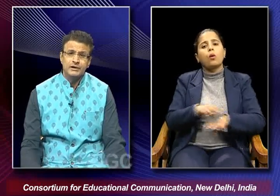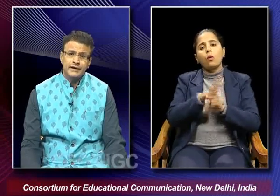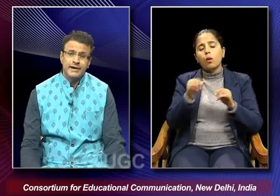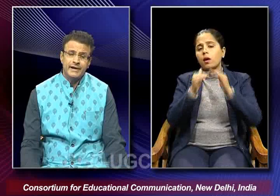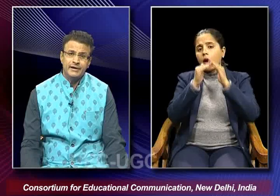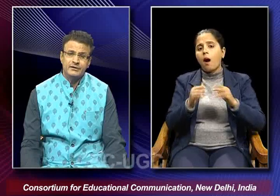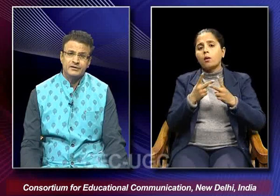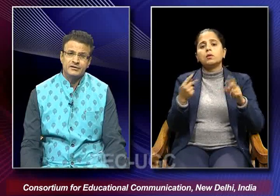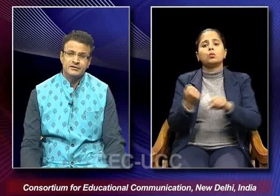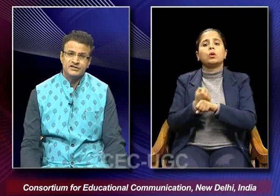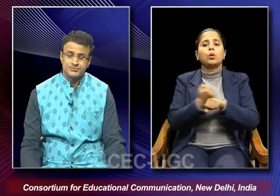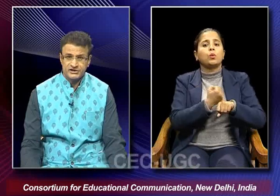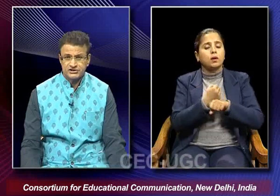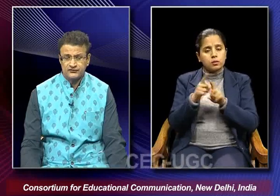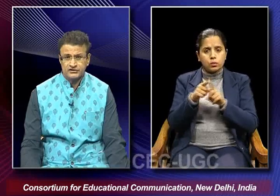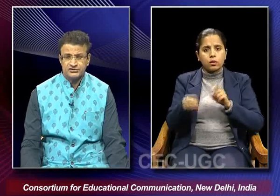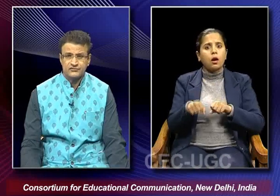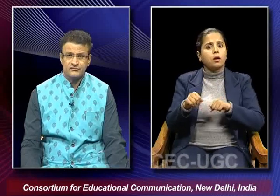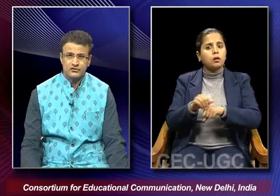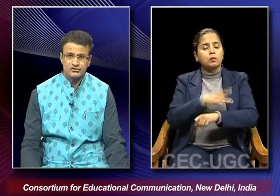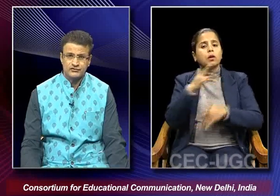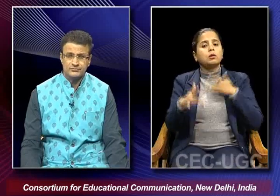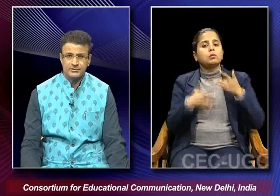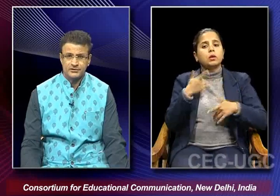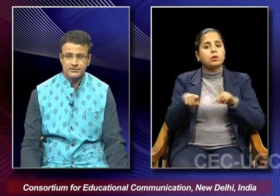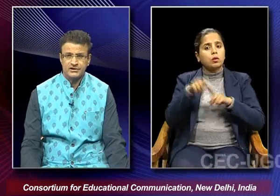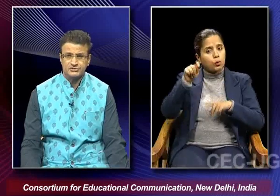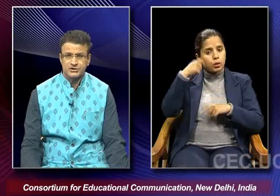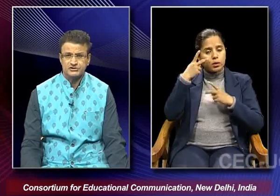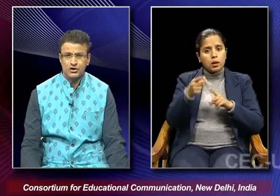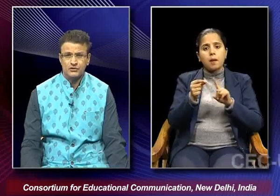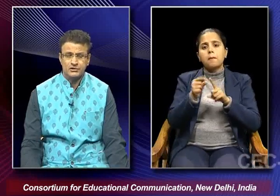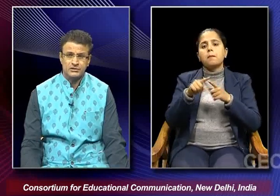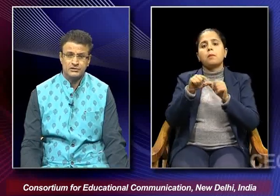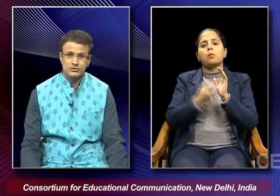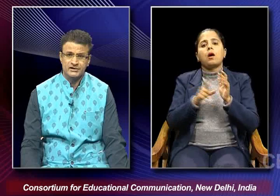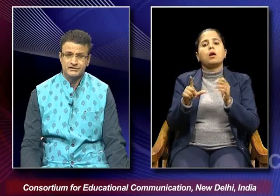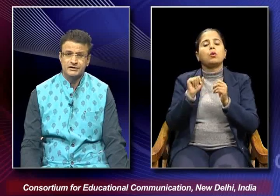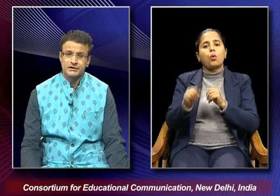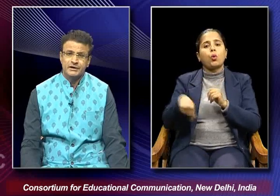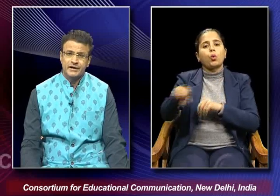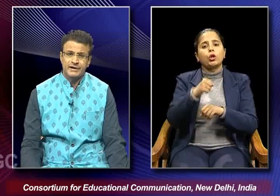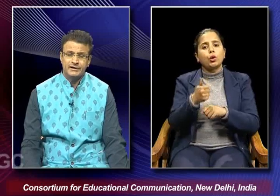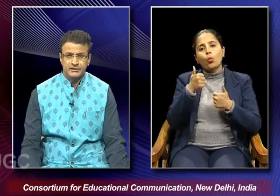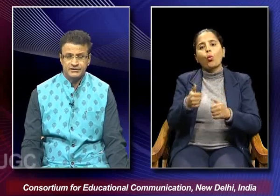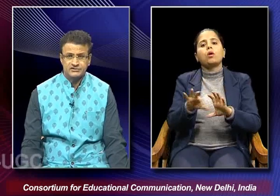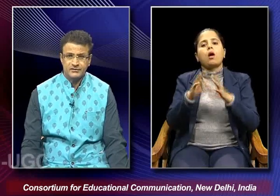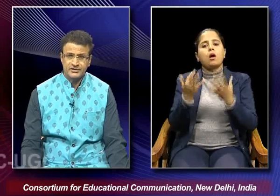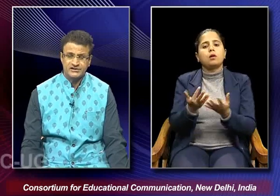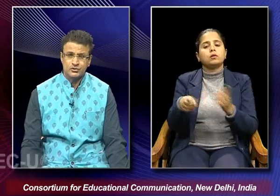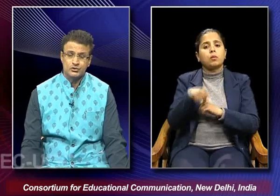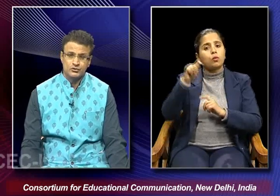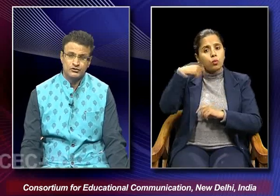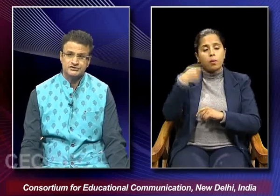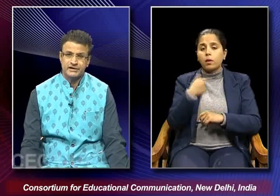and the inspiration for this film was from the pearl s bucks novel the good earth and this film